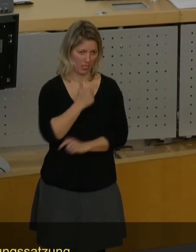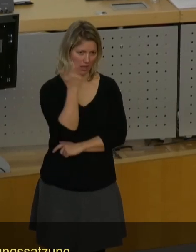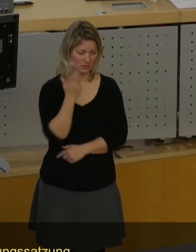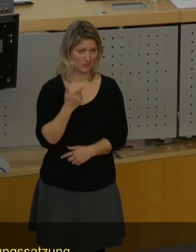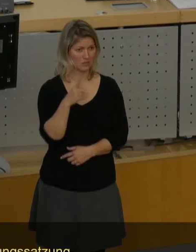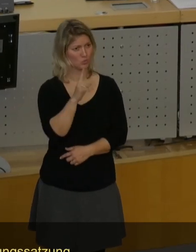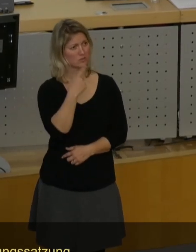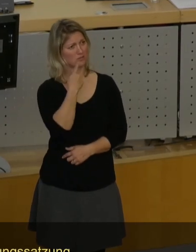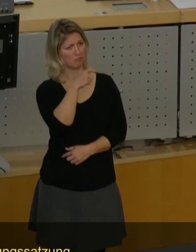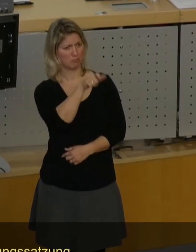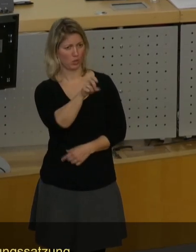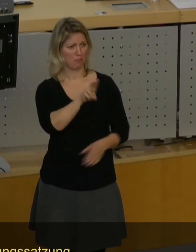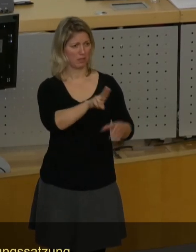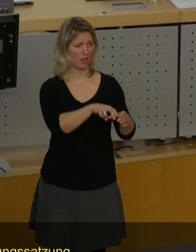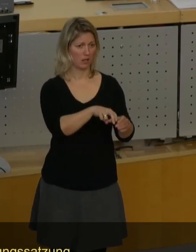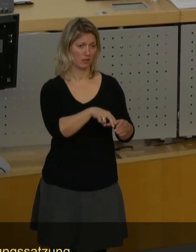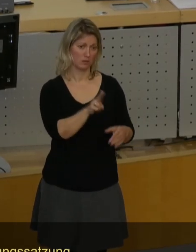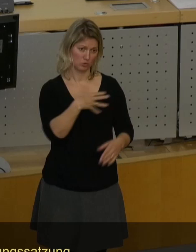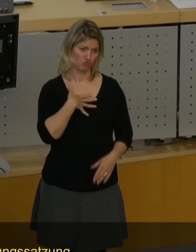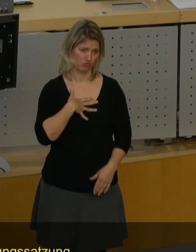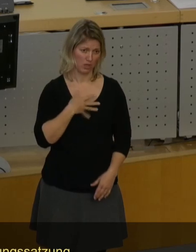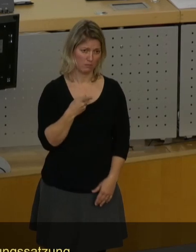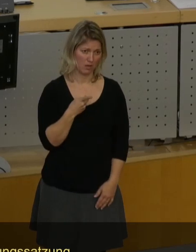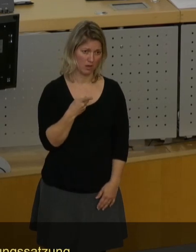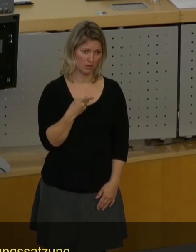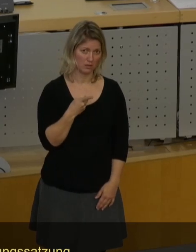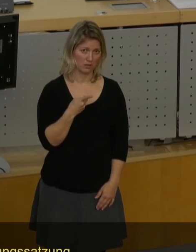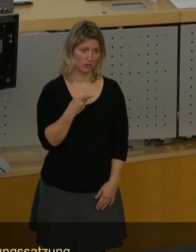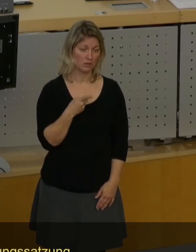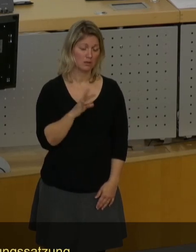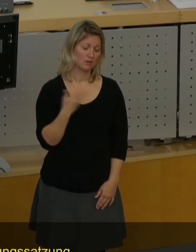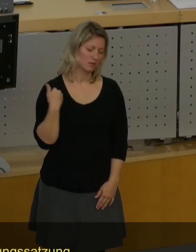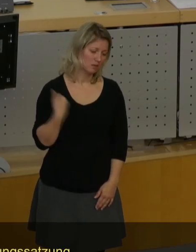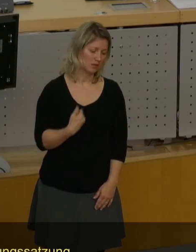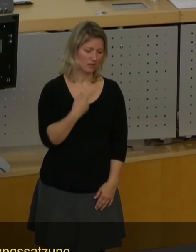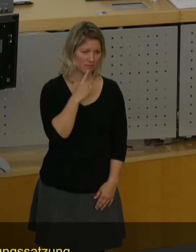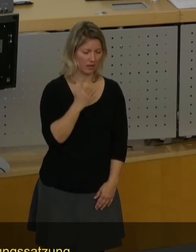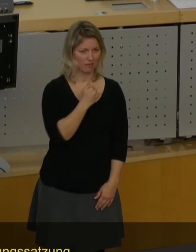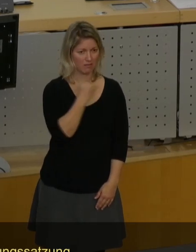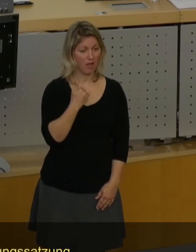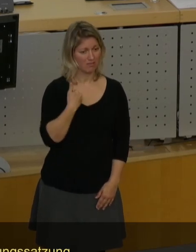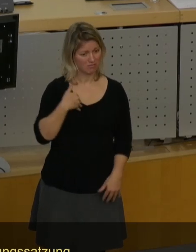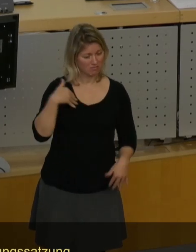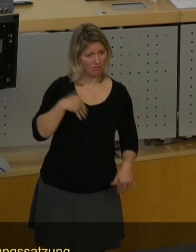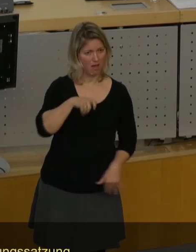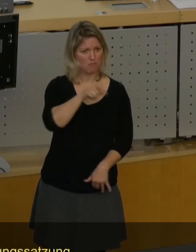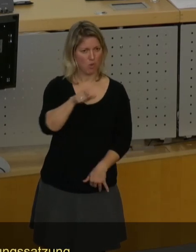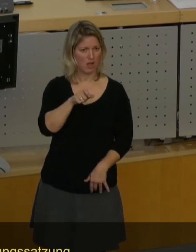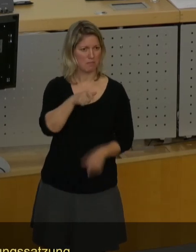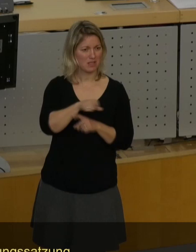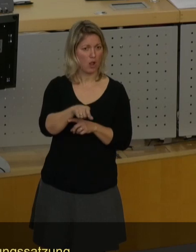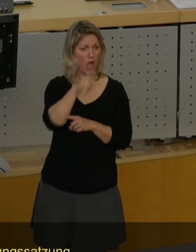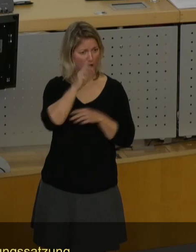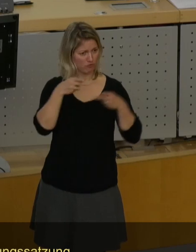von Bürgerbeteiligung reden? Schämen Sie sich nicht? Wir haben seit mehreren Jahren Bürgerbeteiligung auf der Straße